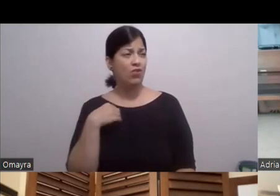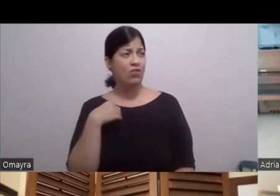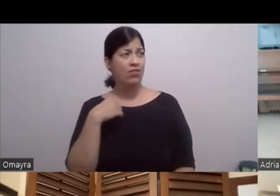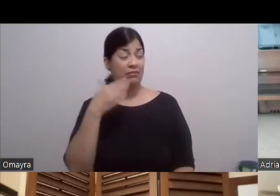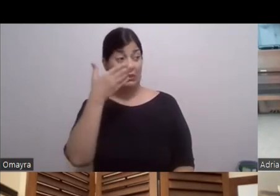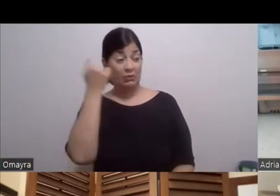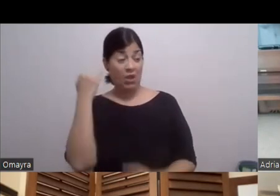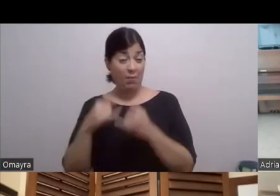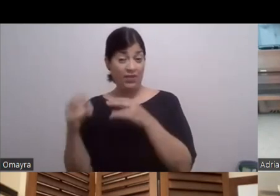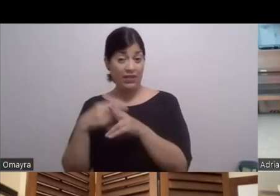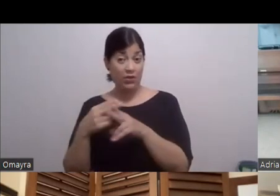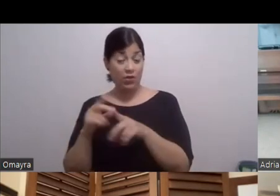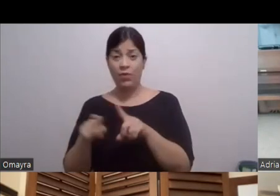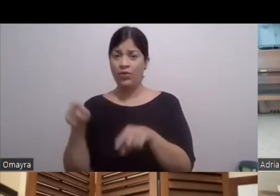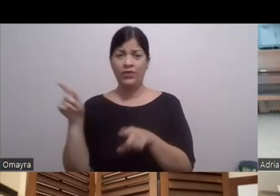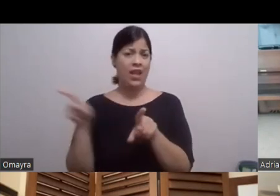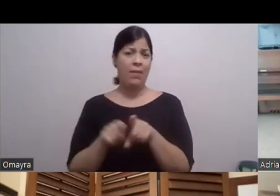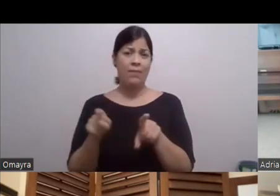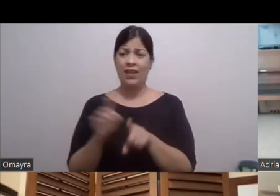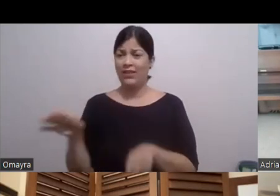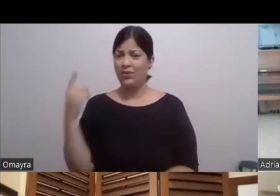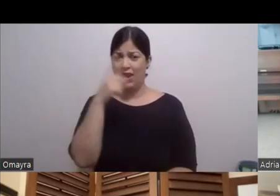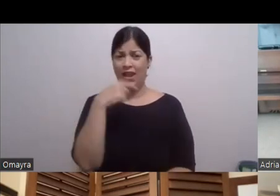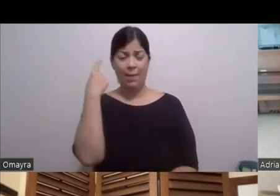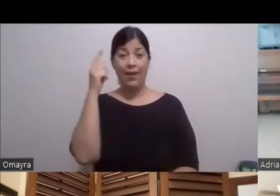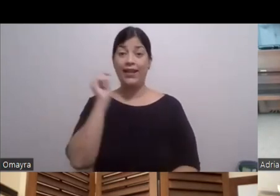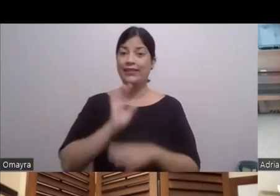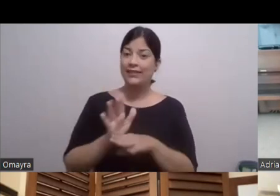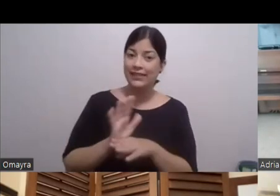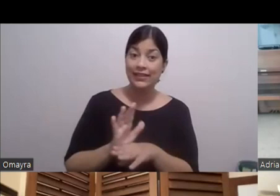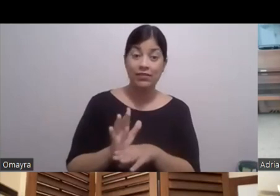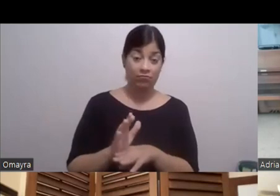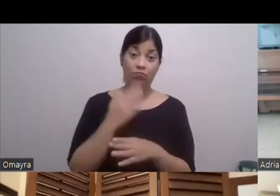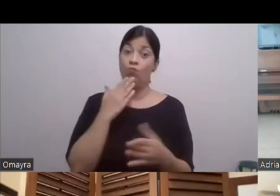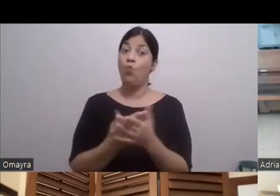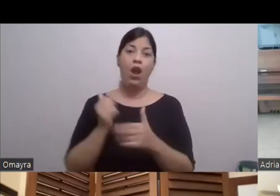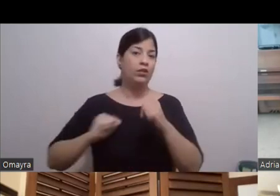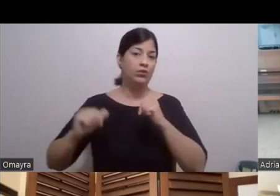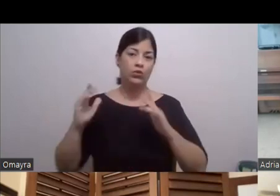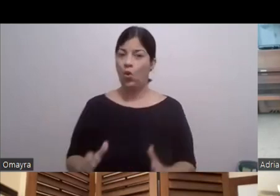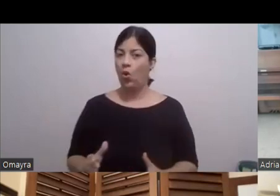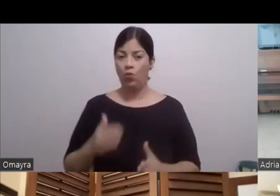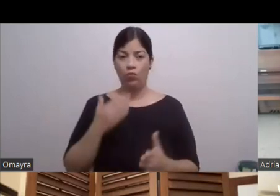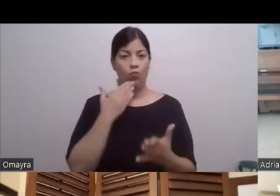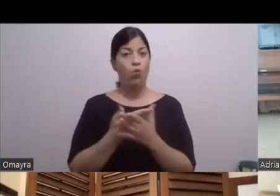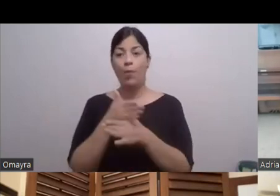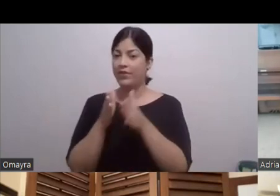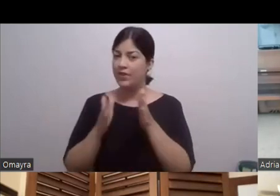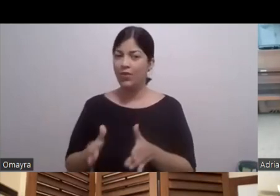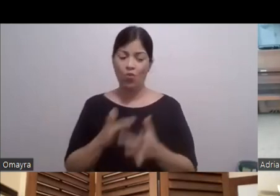Que tiene una cara Para el cine Para la pantalla Increíble También muy buen actor Muy buen compañero Un tipo con un corazón Bien lindo La verdad que se hizo Se